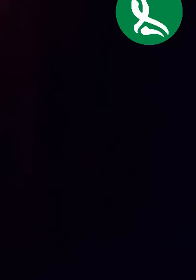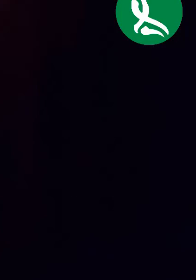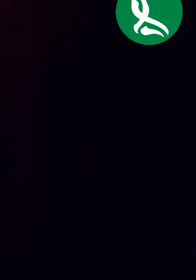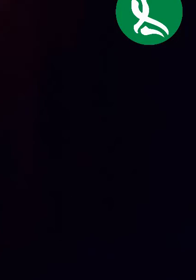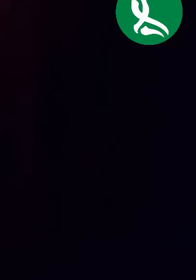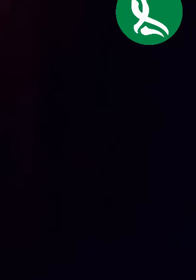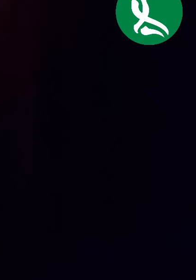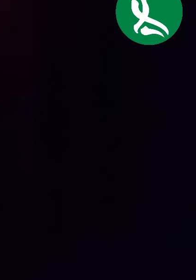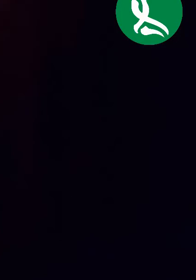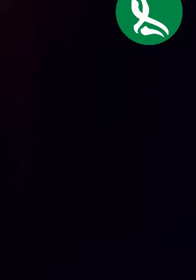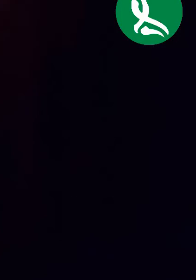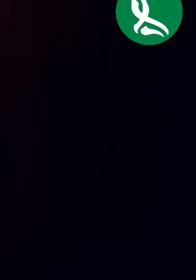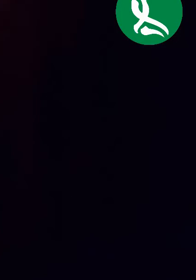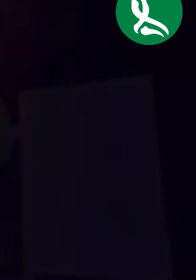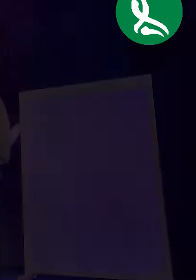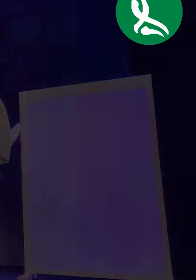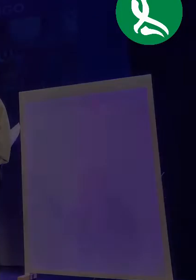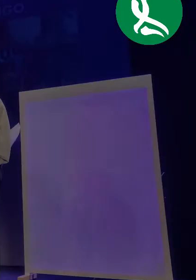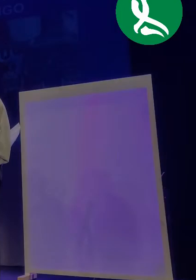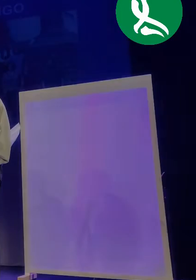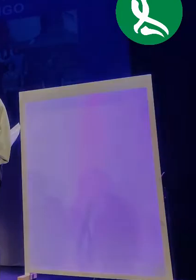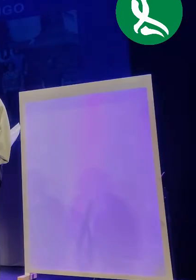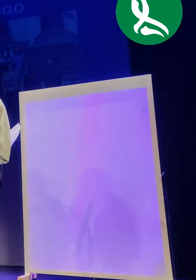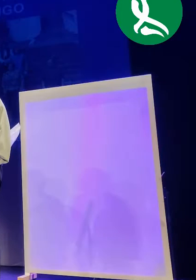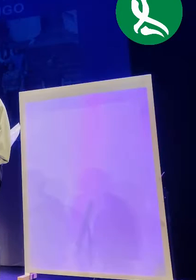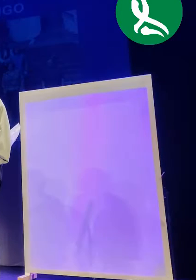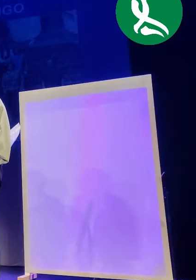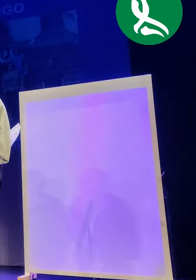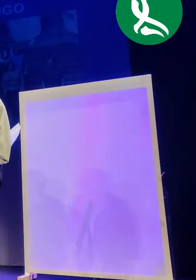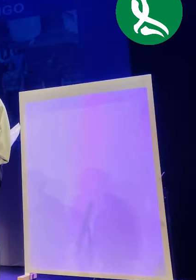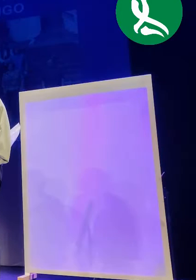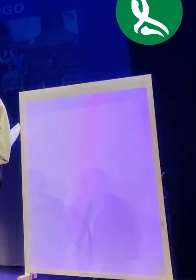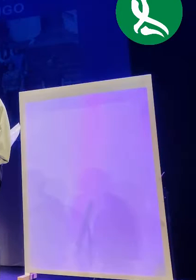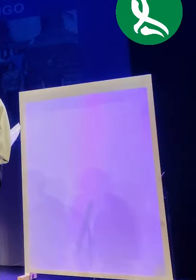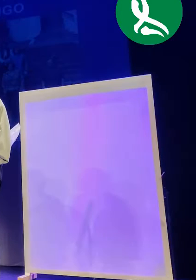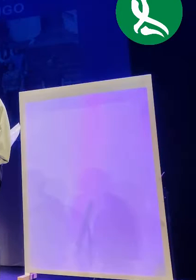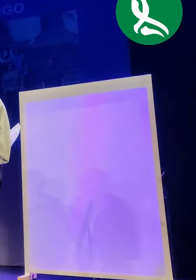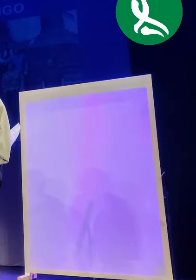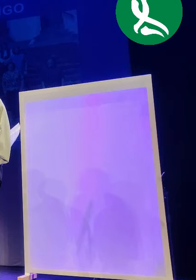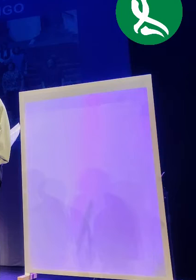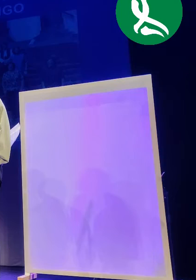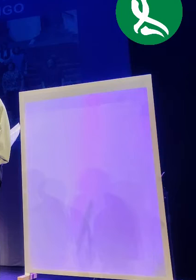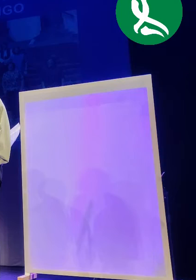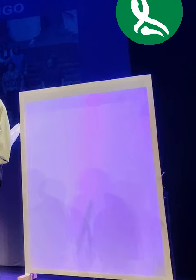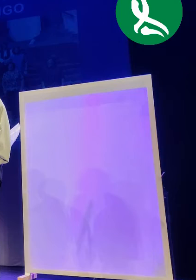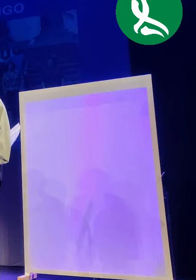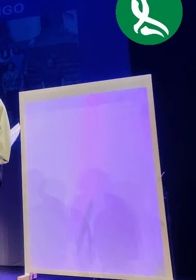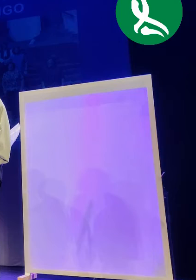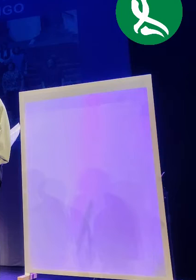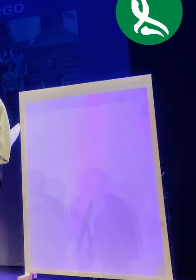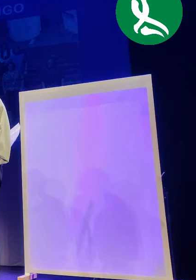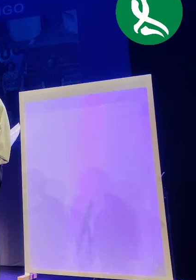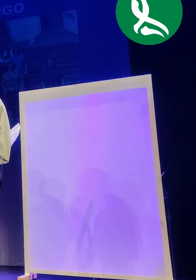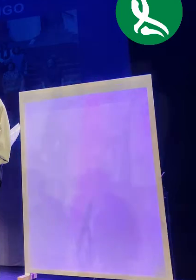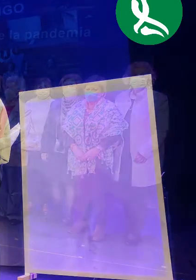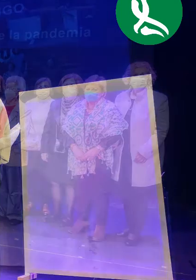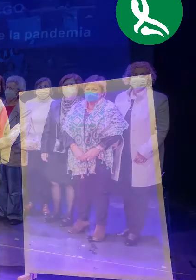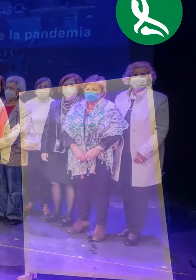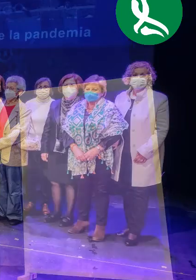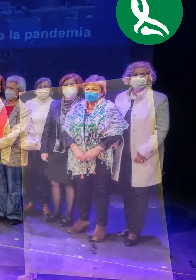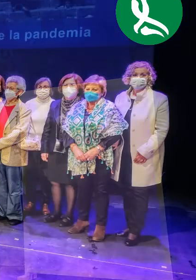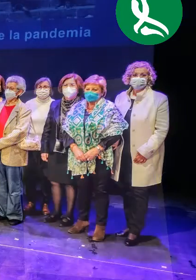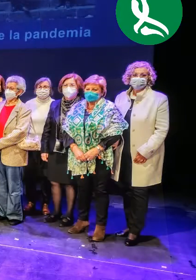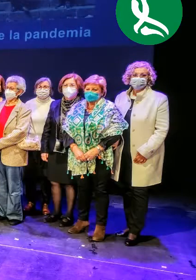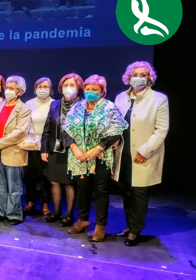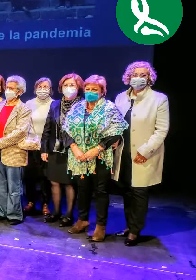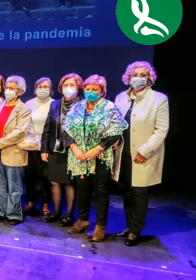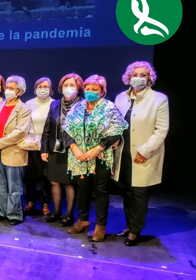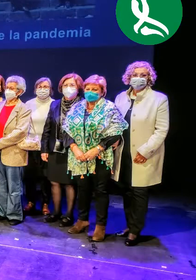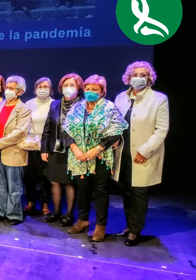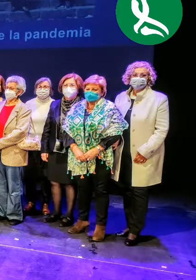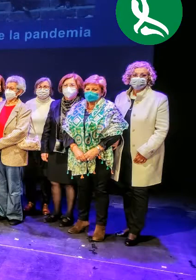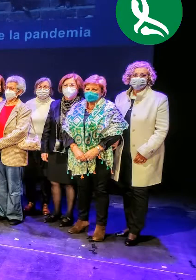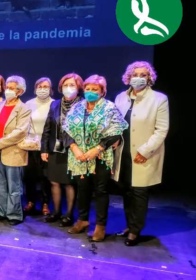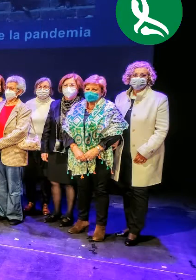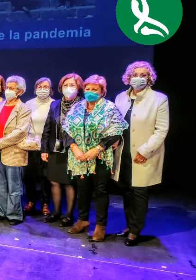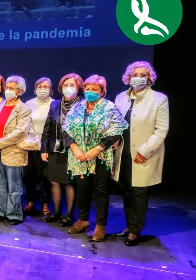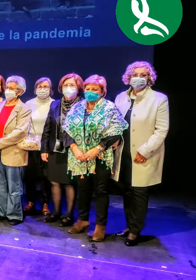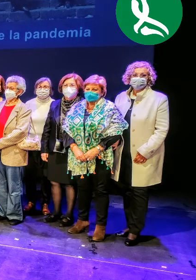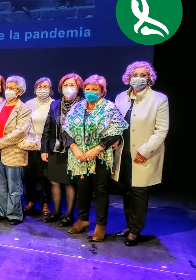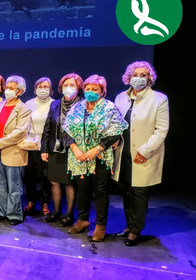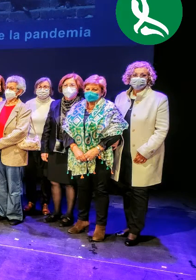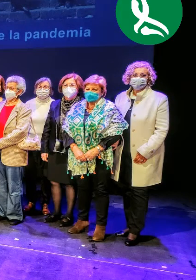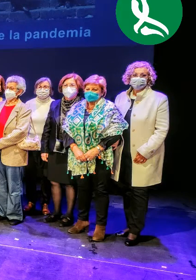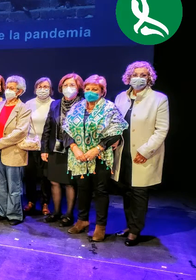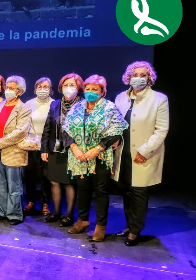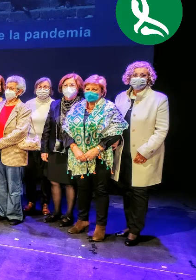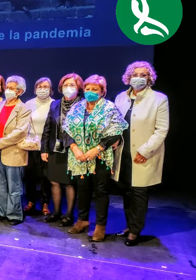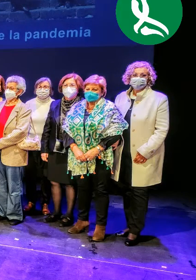Día tras día y a pesar de las circunstancias el grupo de voluntarias de este centro de día de Santo Domingo trabajó de manera invisible durante un confinamiento que